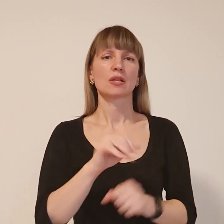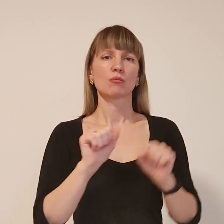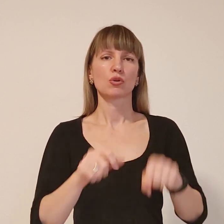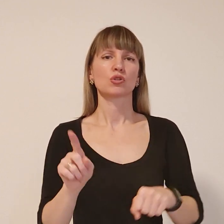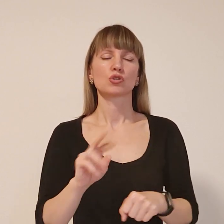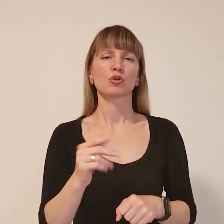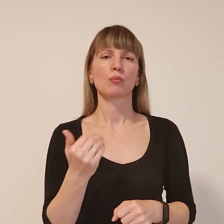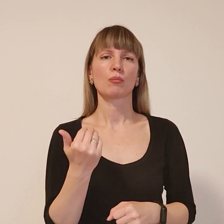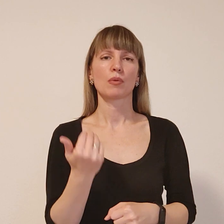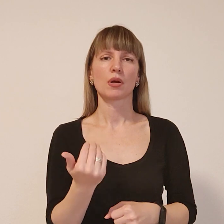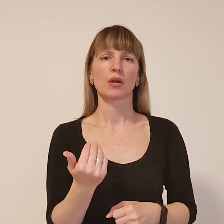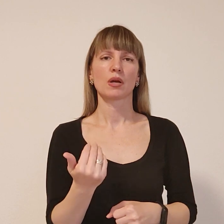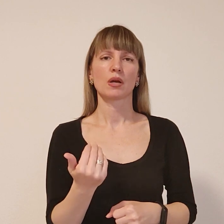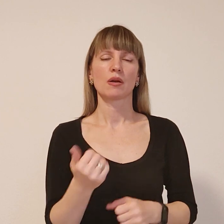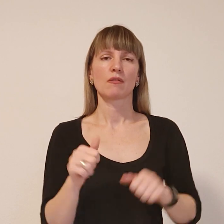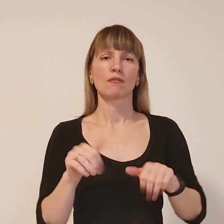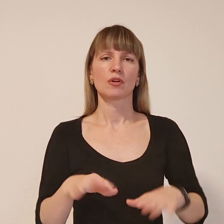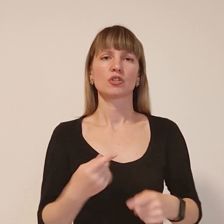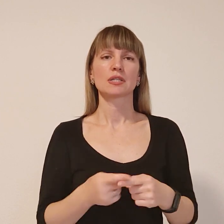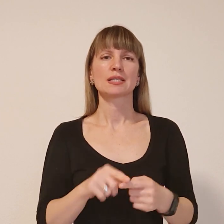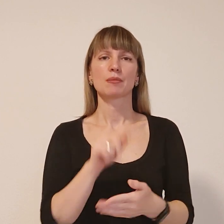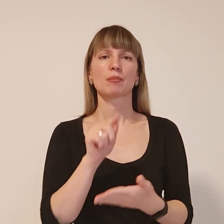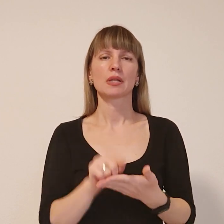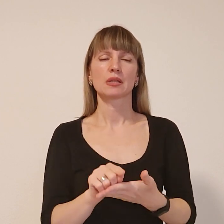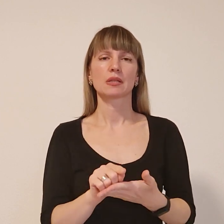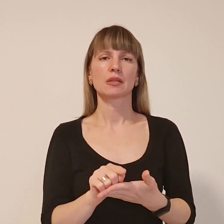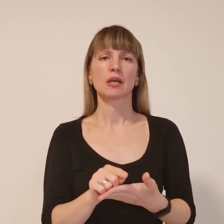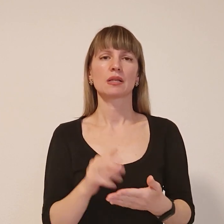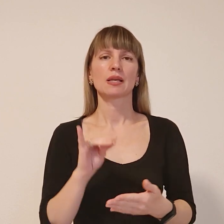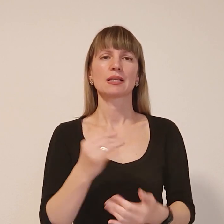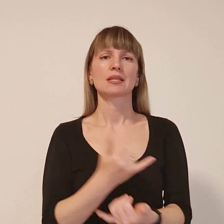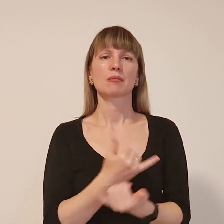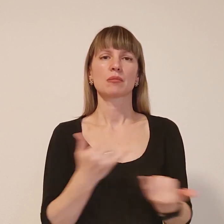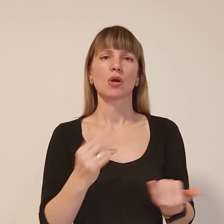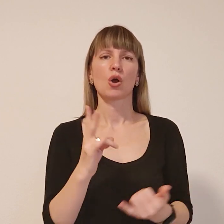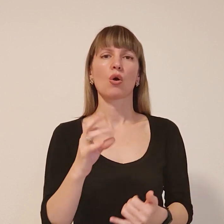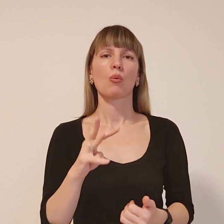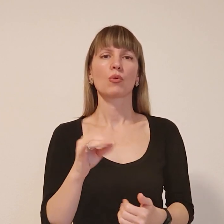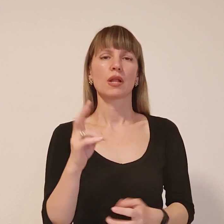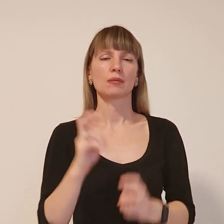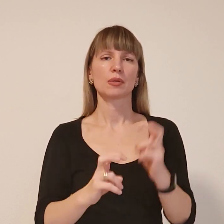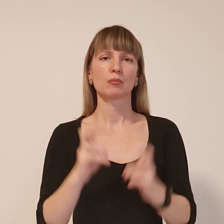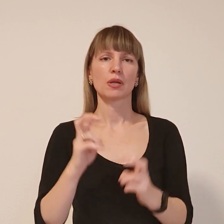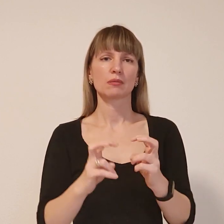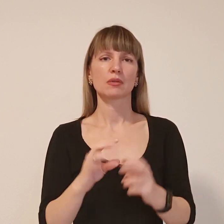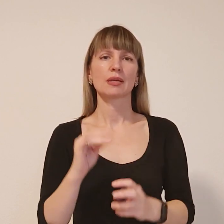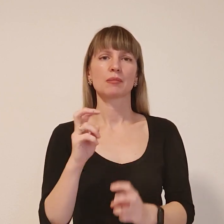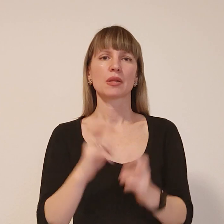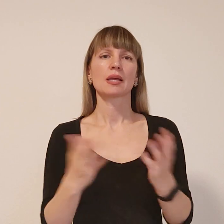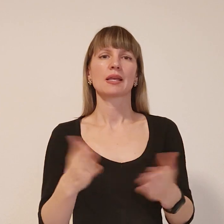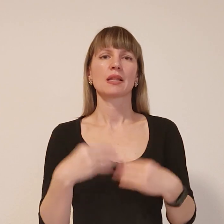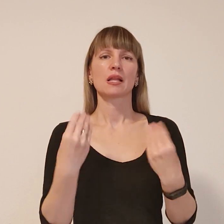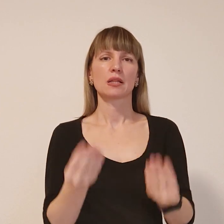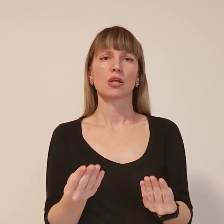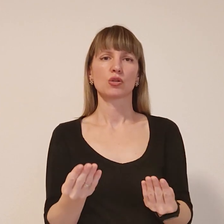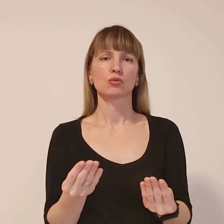вирішити цю питання, хоча б забезпечити комунальні підприємства і підприємства, які надають допомогу